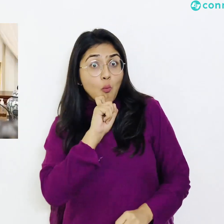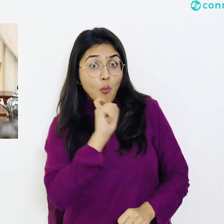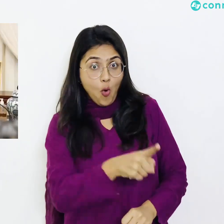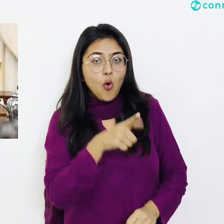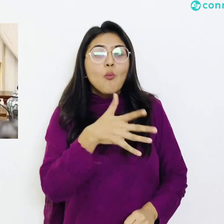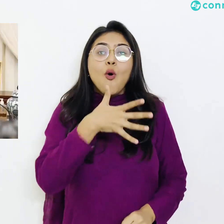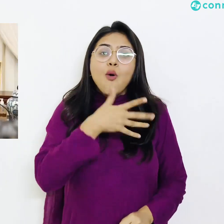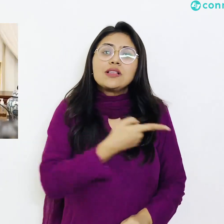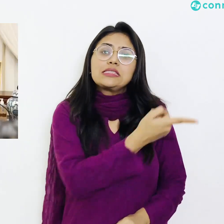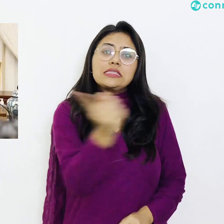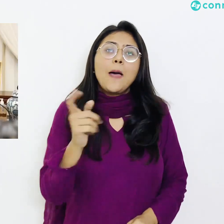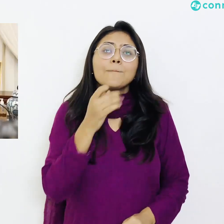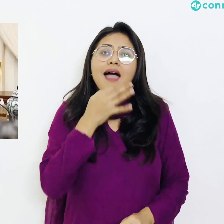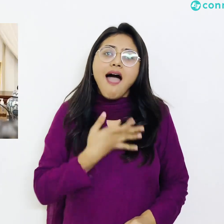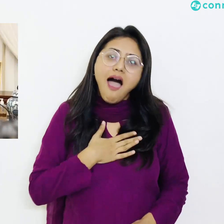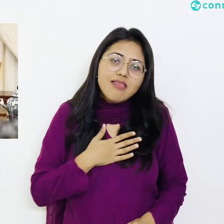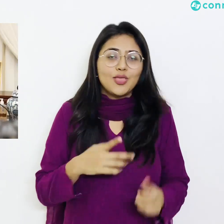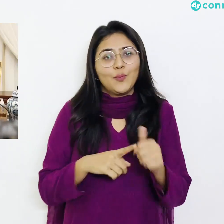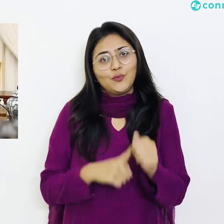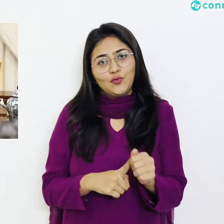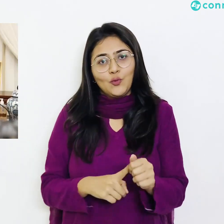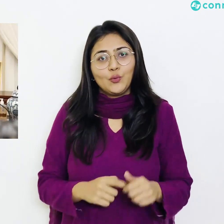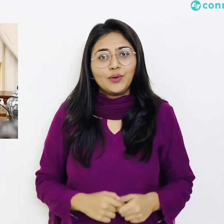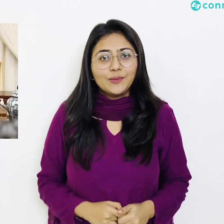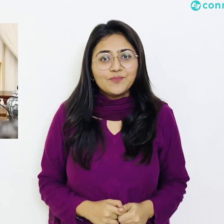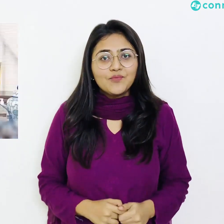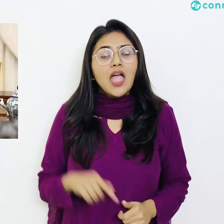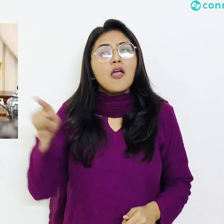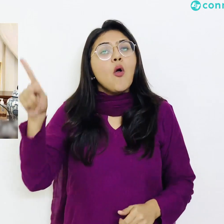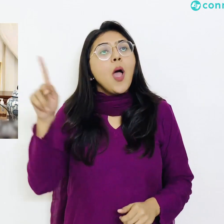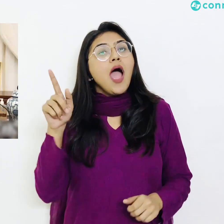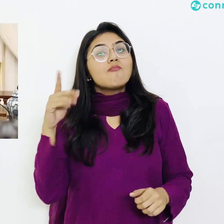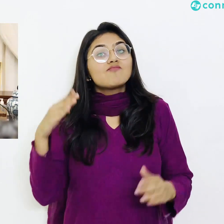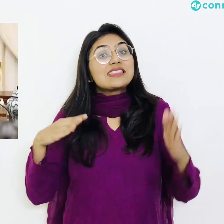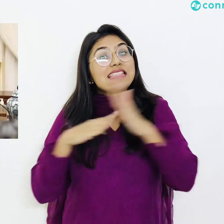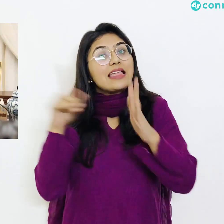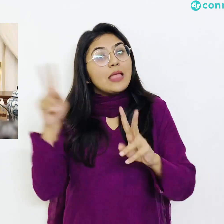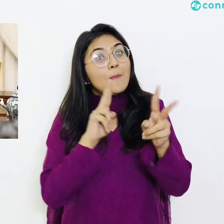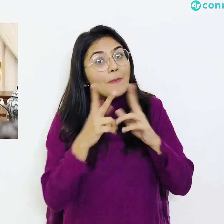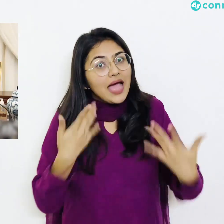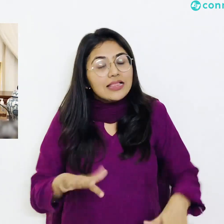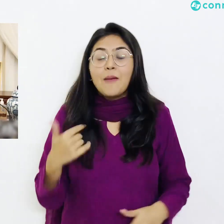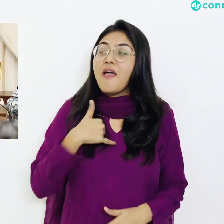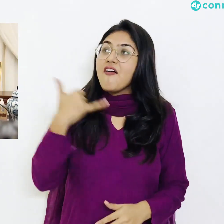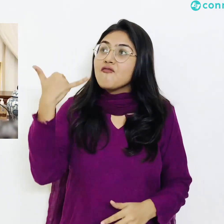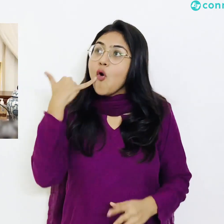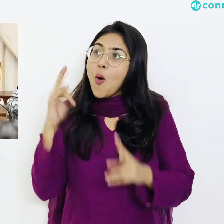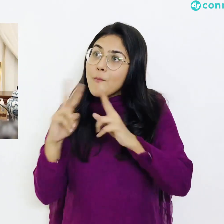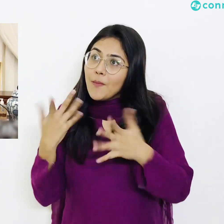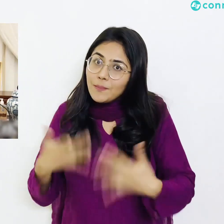اس وضاحت کے بعد اور صدر پاکستان سے بات کرنے کے بعد میں نے پھر ڈاکٹر ازرات سے